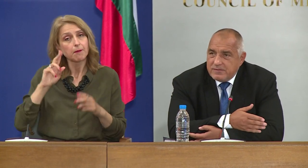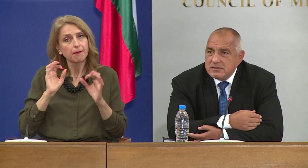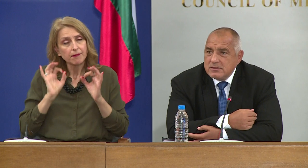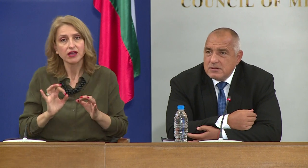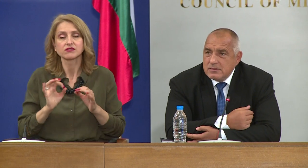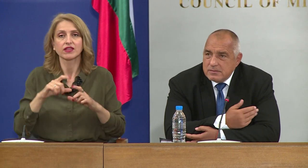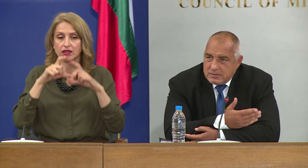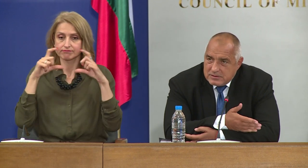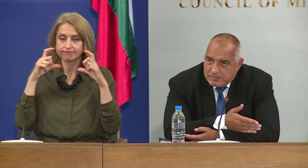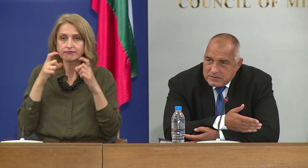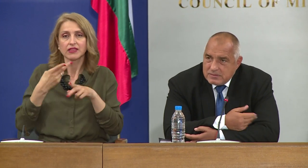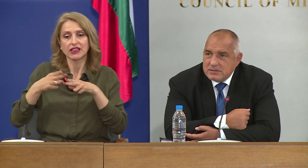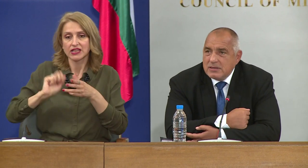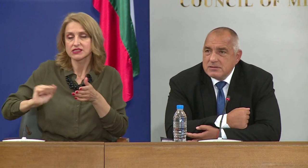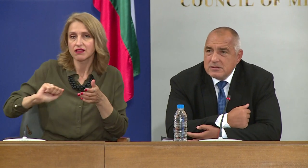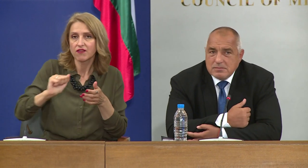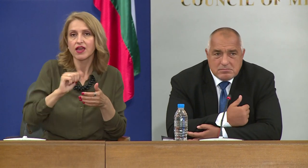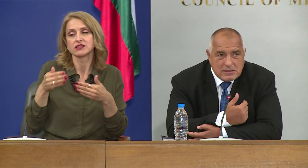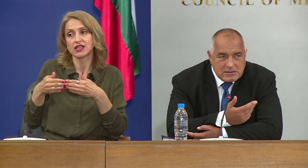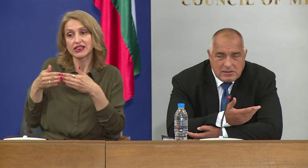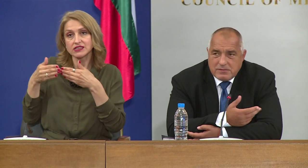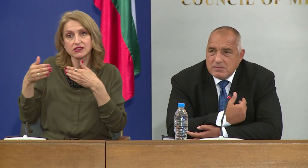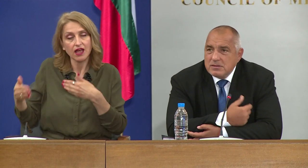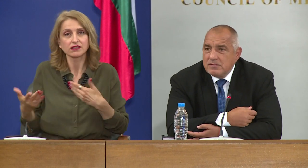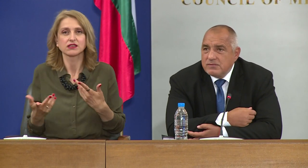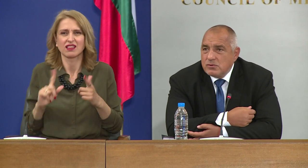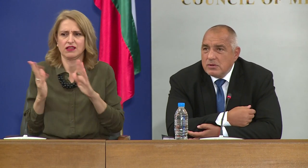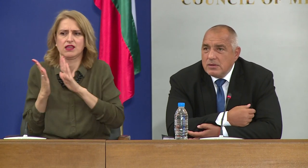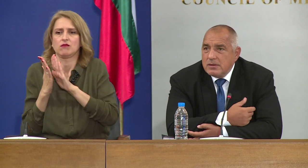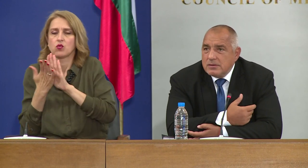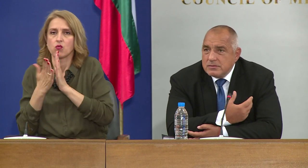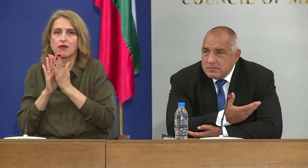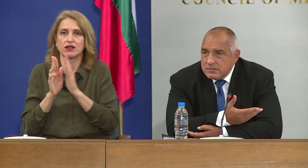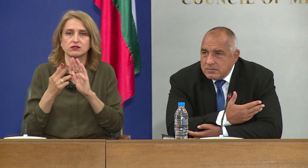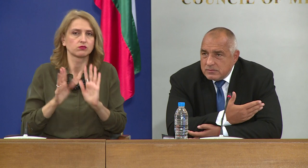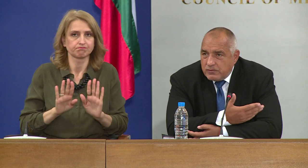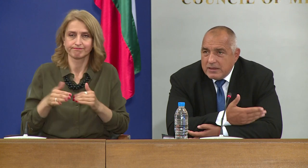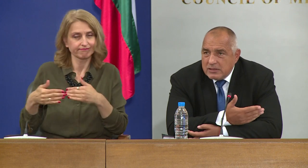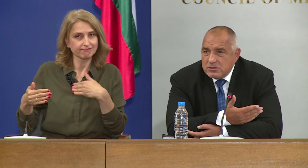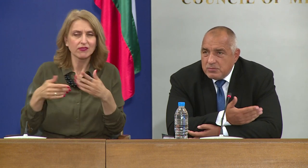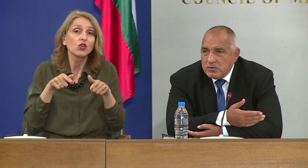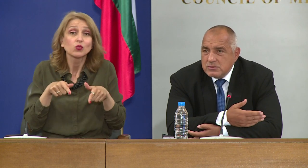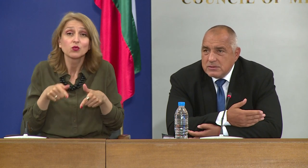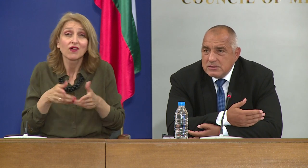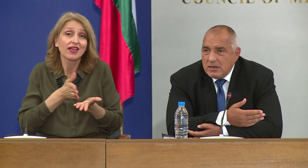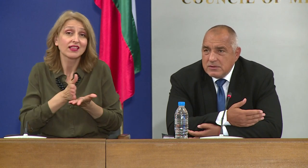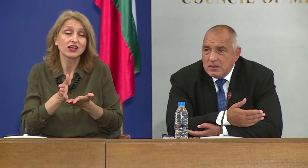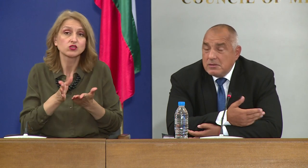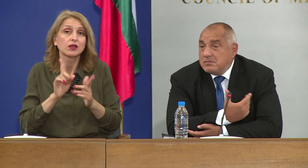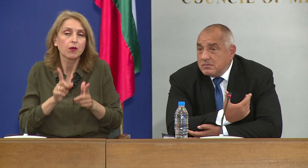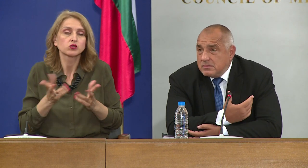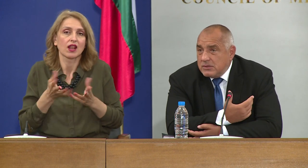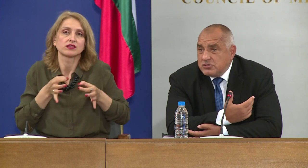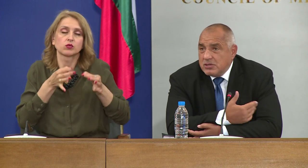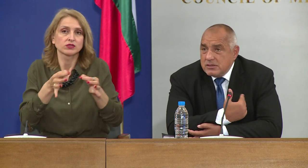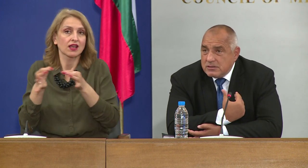дезинфекцията, да се спазват дистанцията, да не се навираме един в друг. Това е начинът по който се заразяват